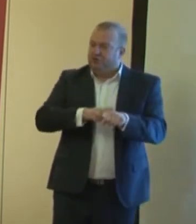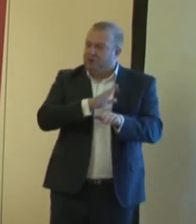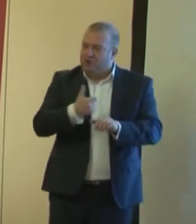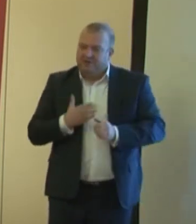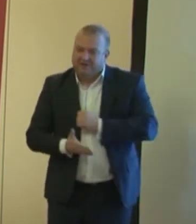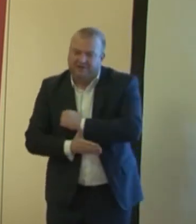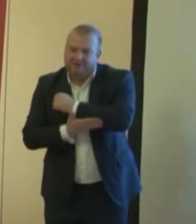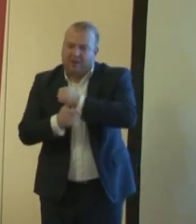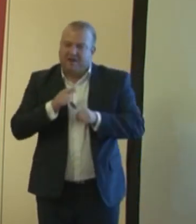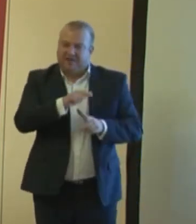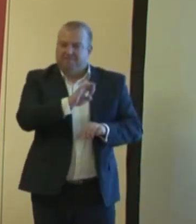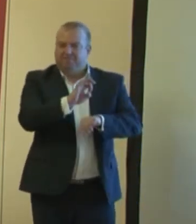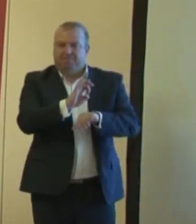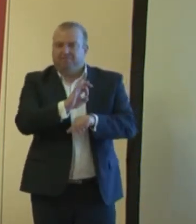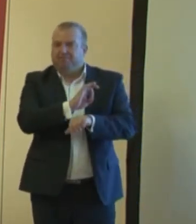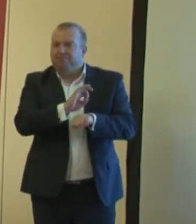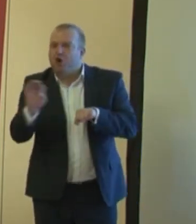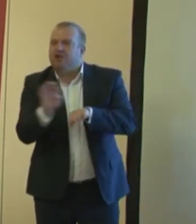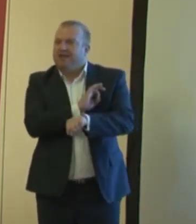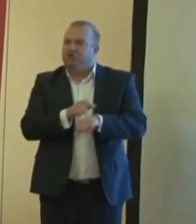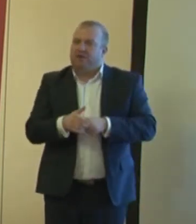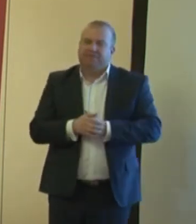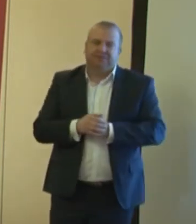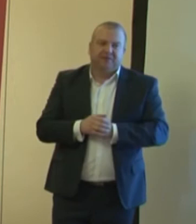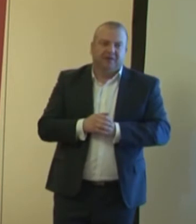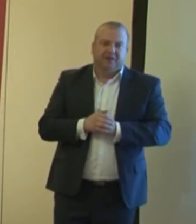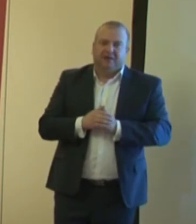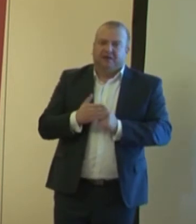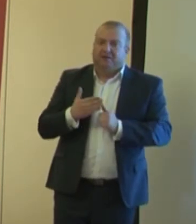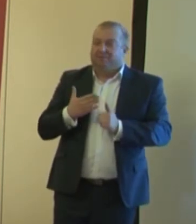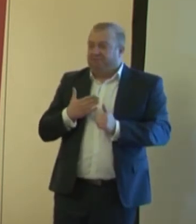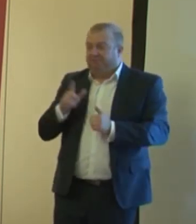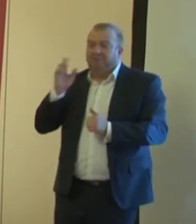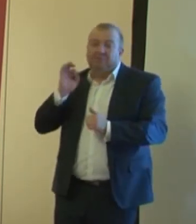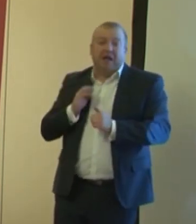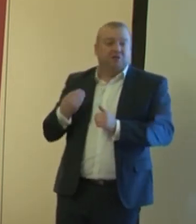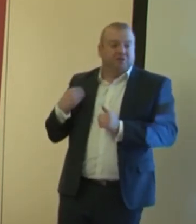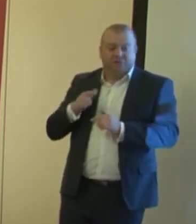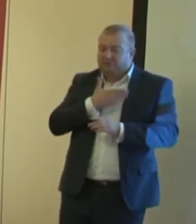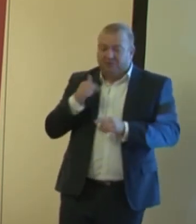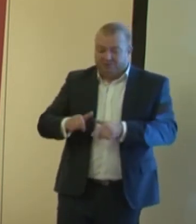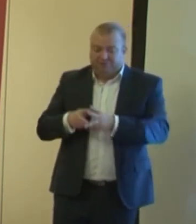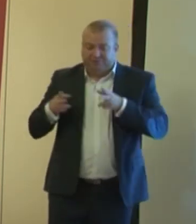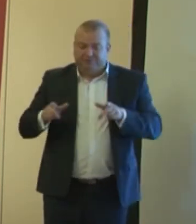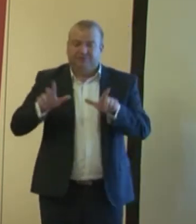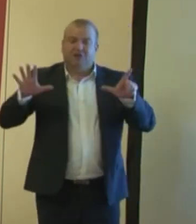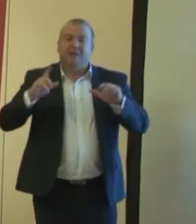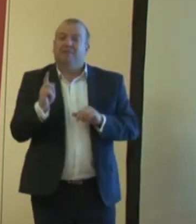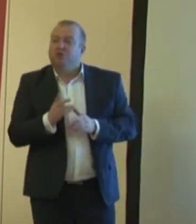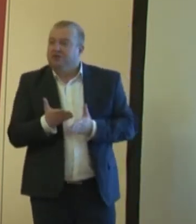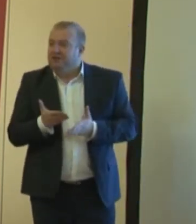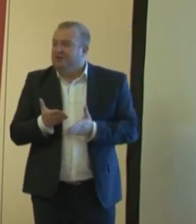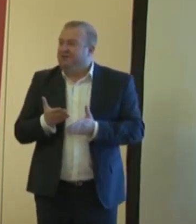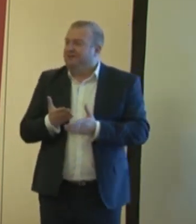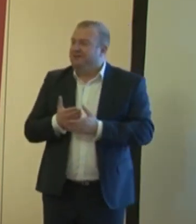wspomagali w tym procesie. Pani mi powiedziała, że mam mówić nie dłużej jak 7 minut. Postaram się, ale tak, jestem tylko jedynym ministrem,